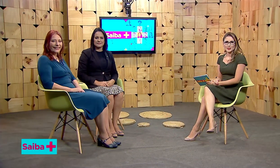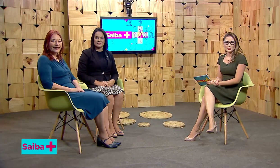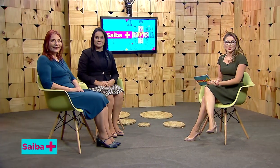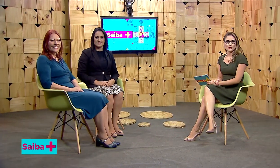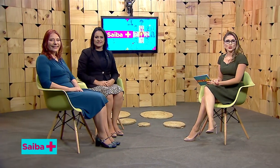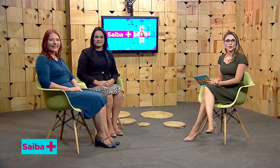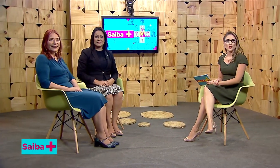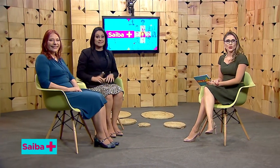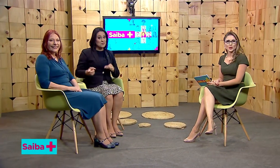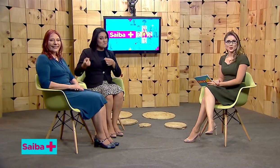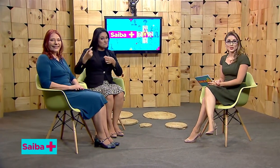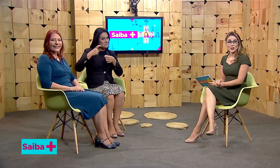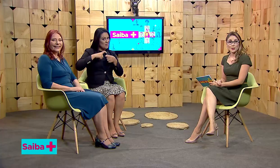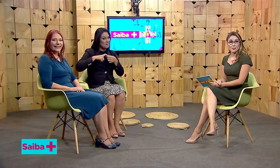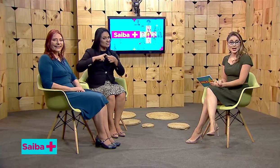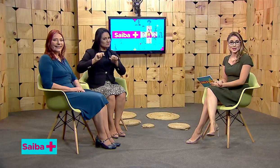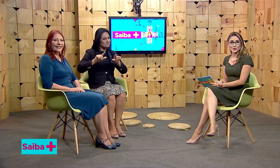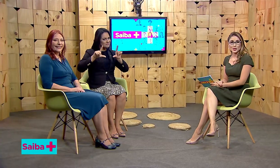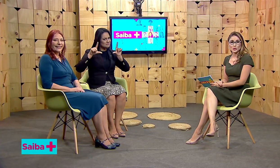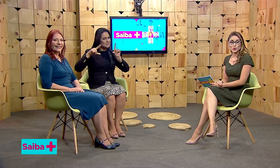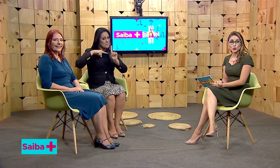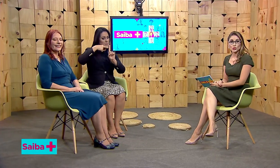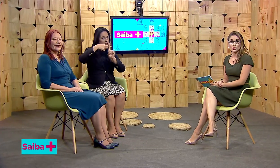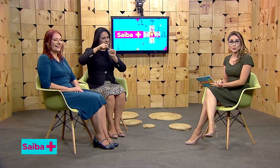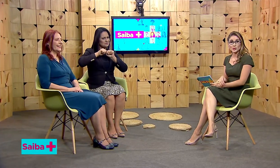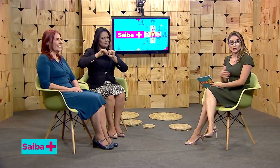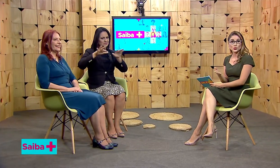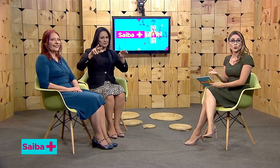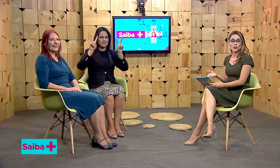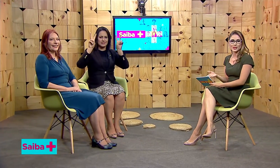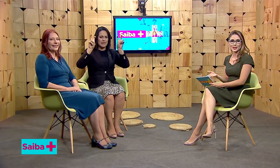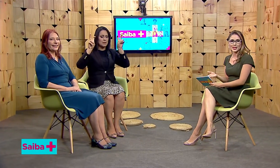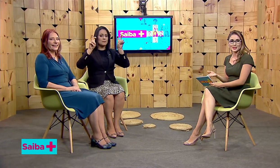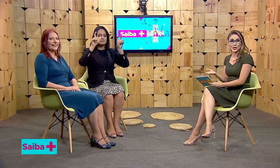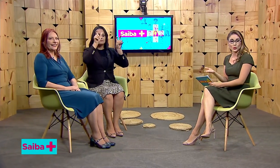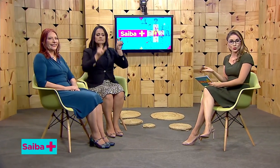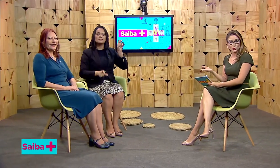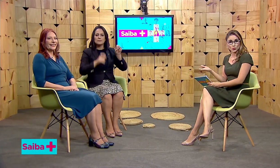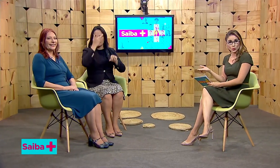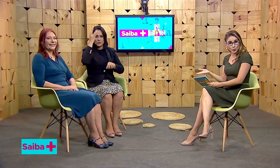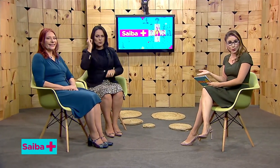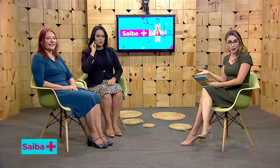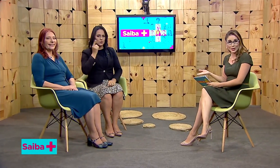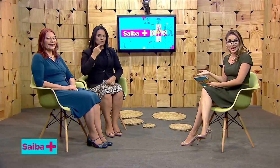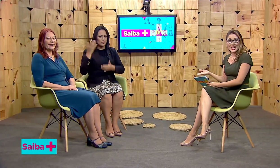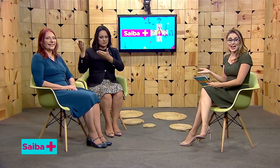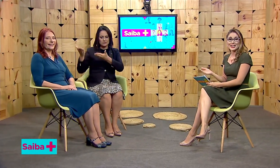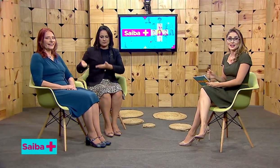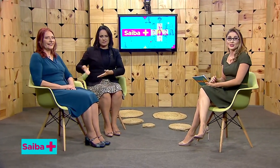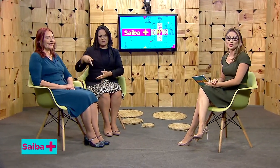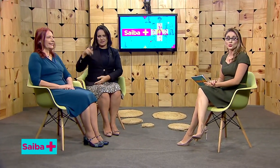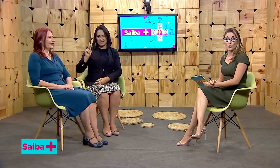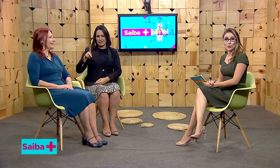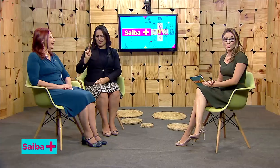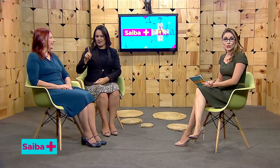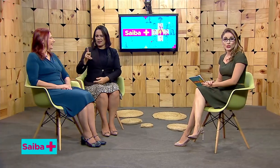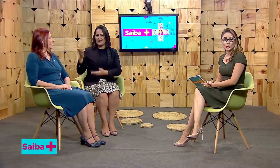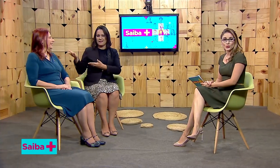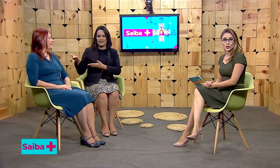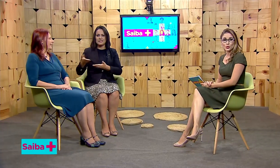Estamos de volta com o Saiba Mais. O tema de hoje é sobre a pessoa surda. Quem está conosco no programa é a Karen Strobel, diretora de